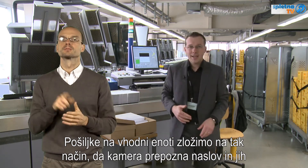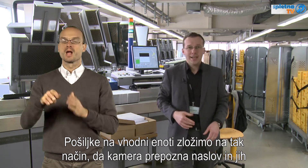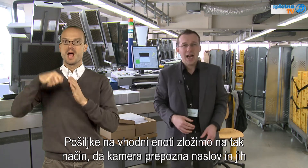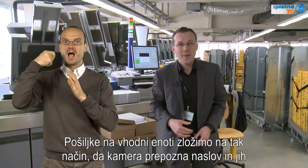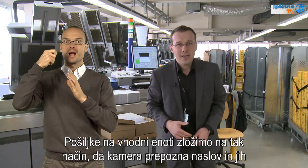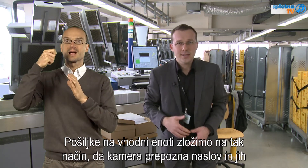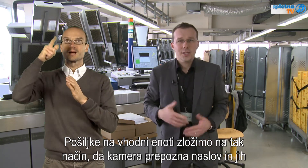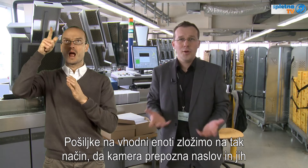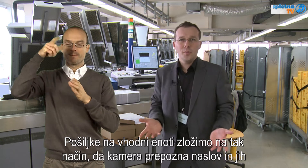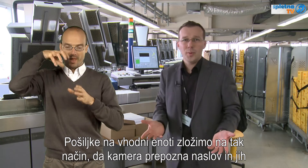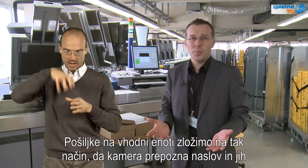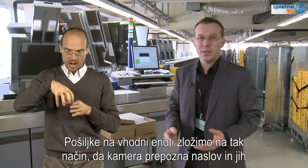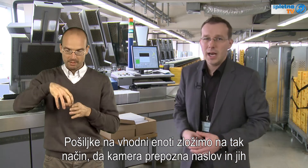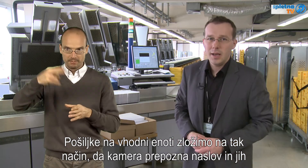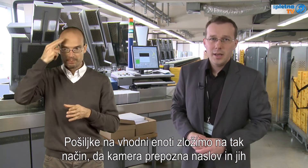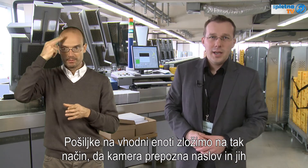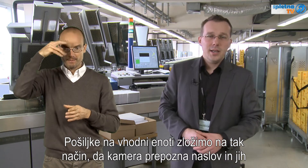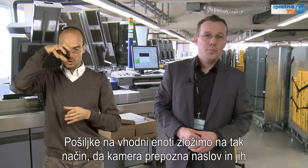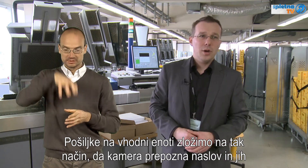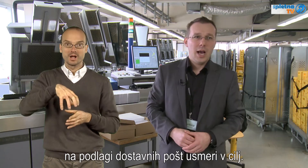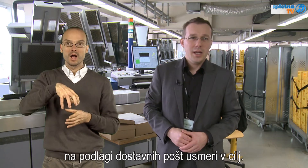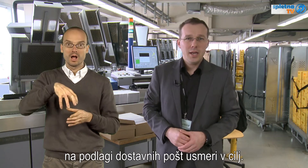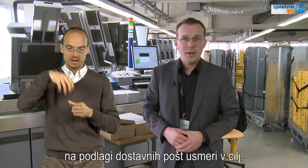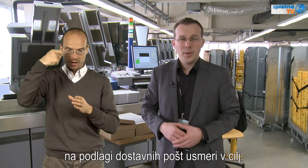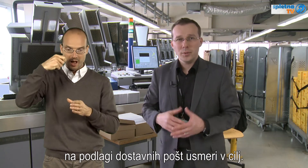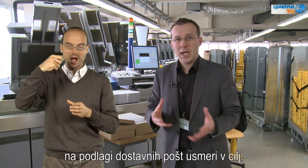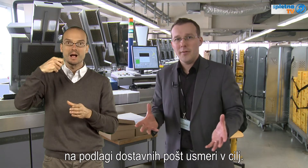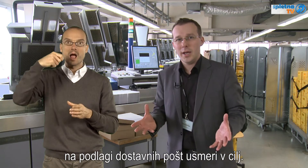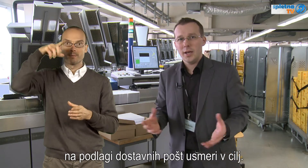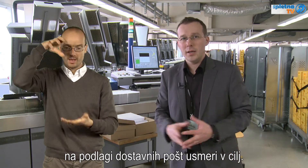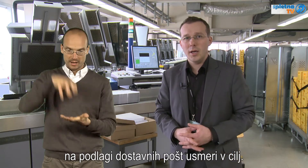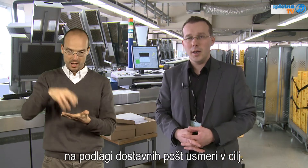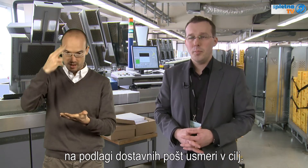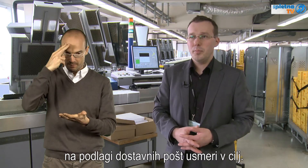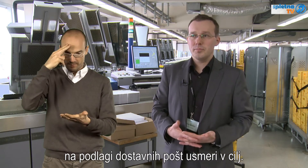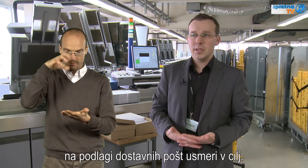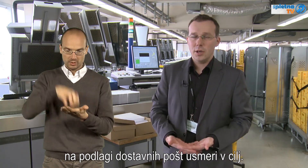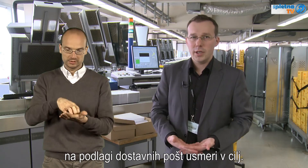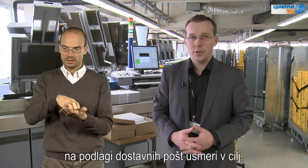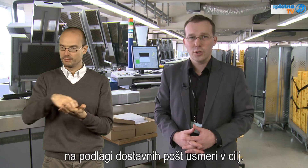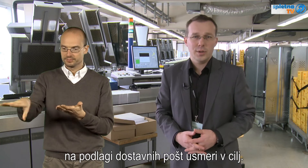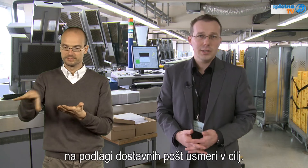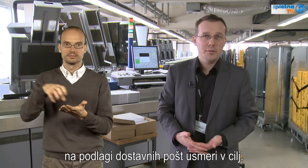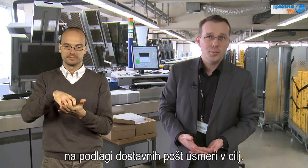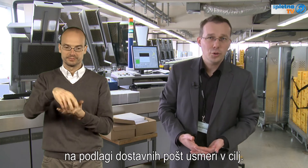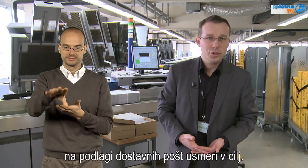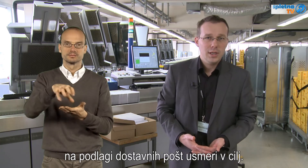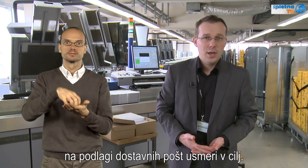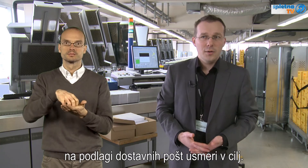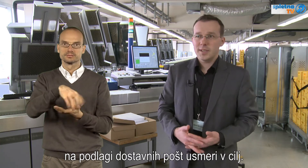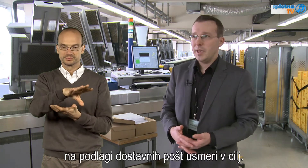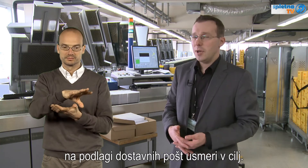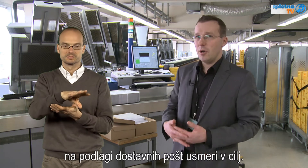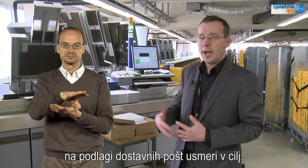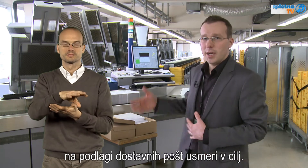da jih kamera z naslovom prepozna in na podlagi prepoznave naslovnih oziroma dostavnih pošt